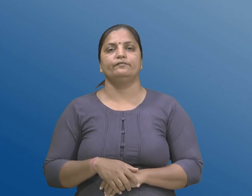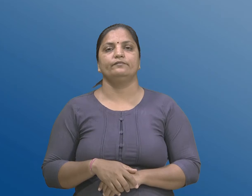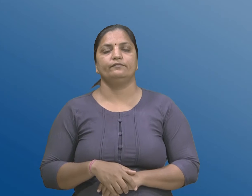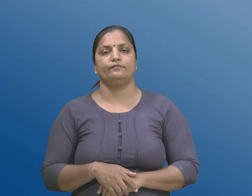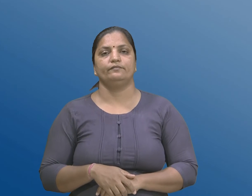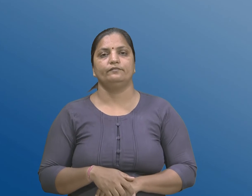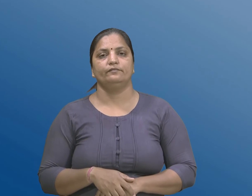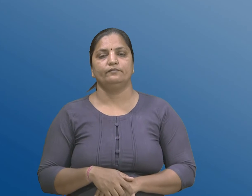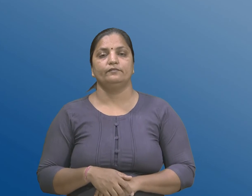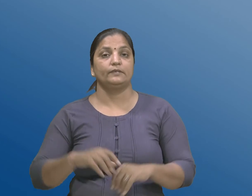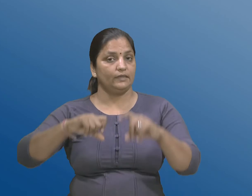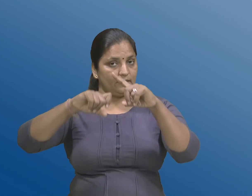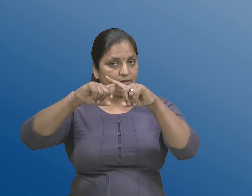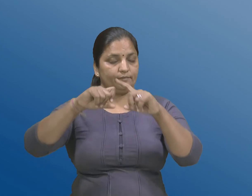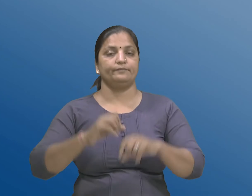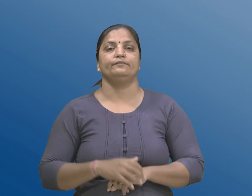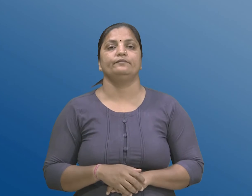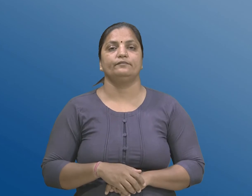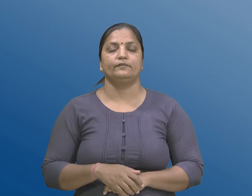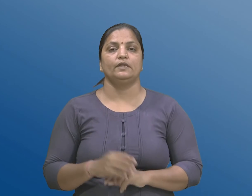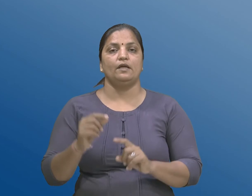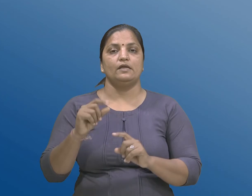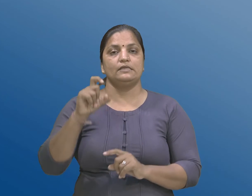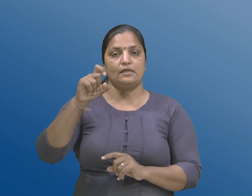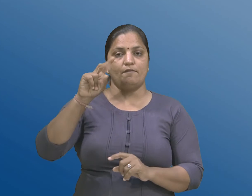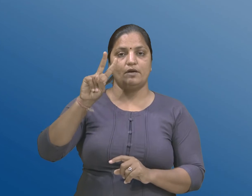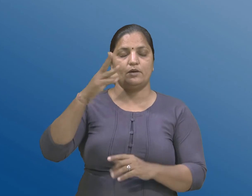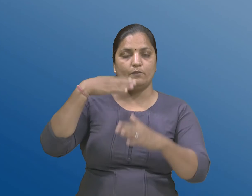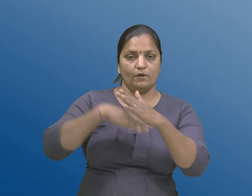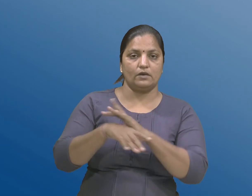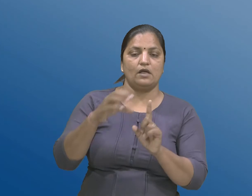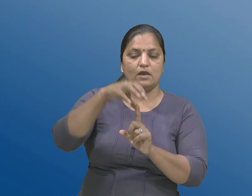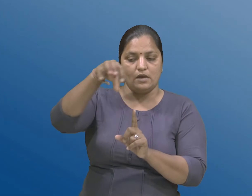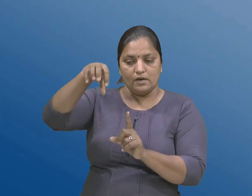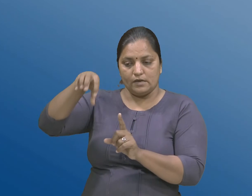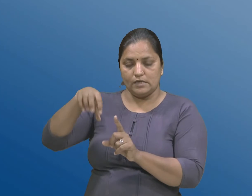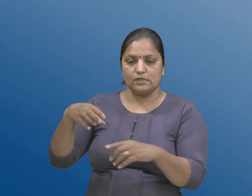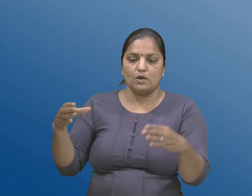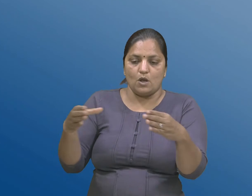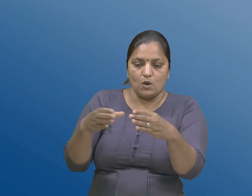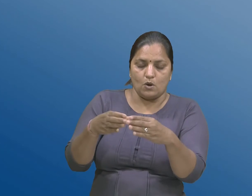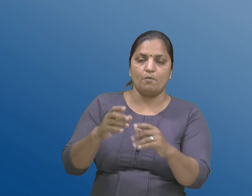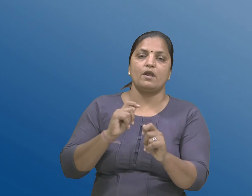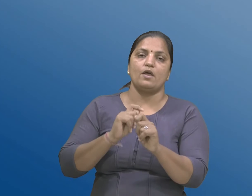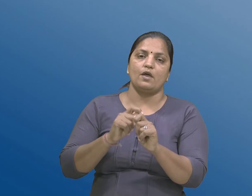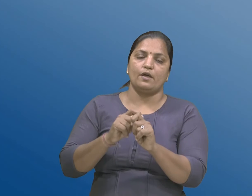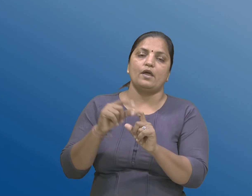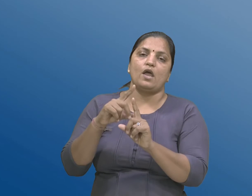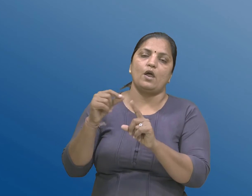के, खंड बौटेर हिठळ जिल्ला कक्षानी समिती नी रचना अनेकारियों एल,